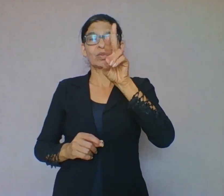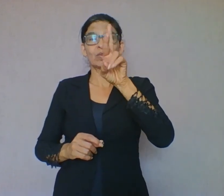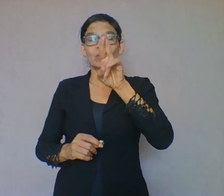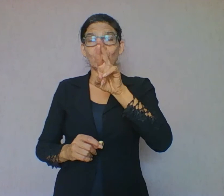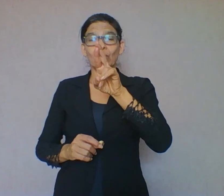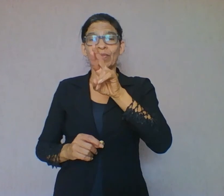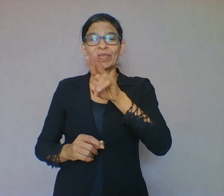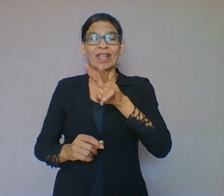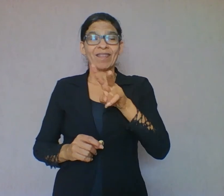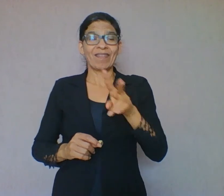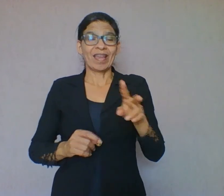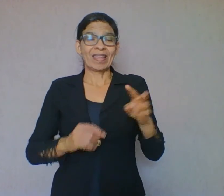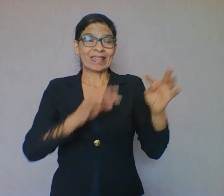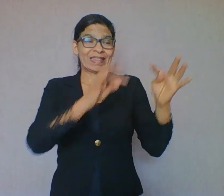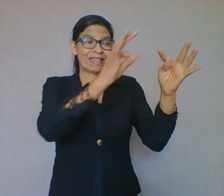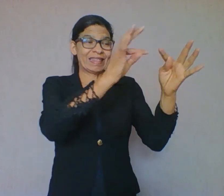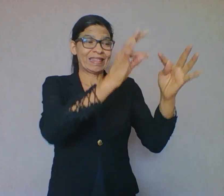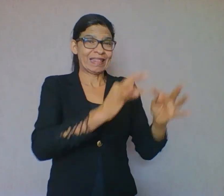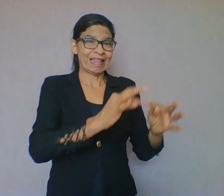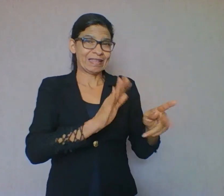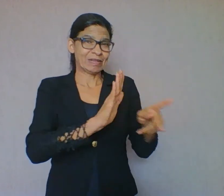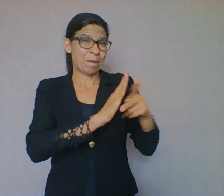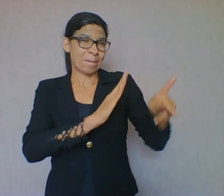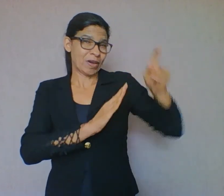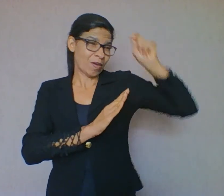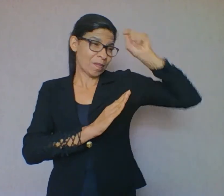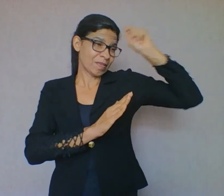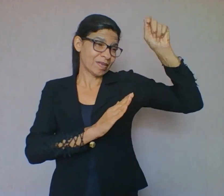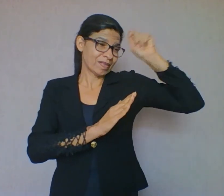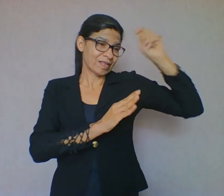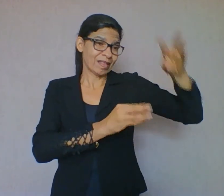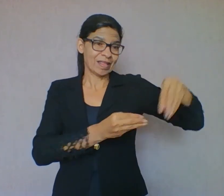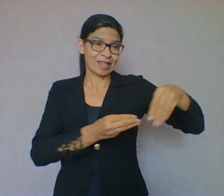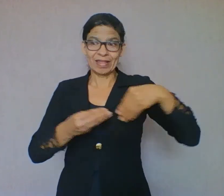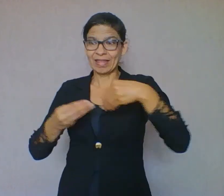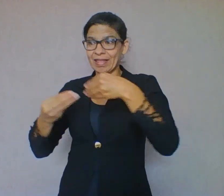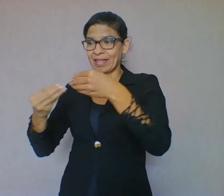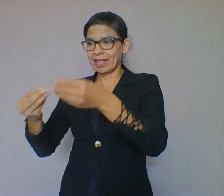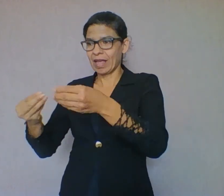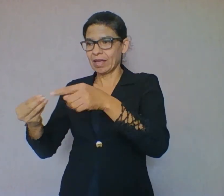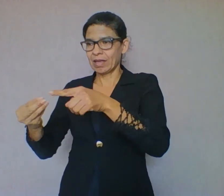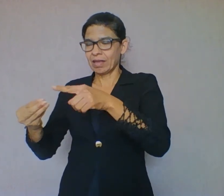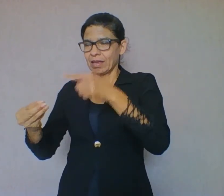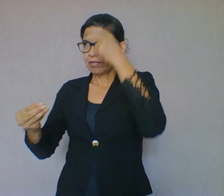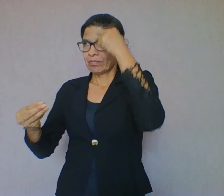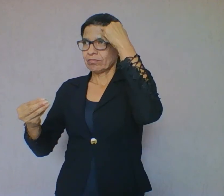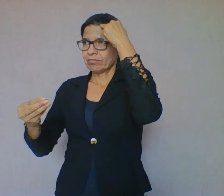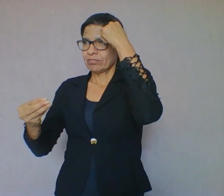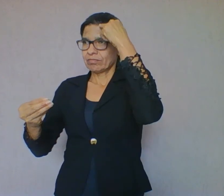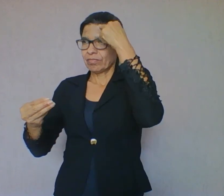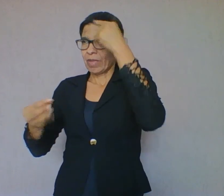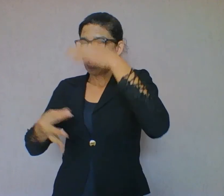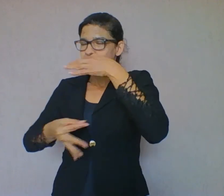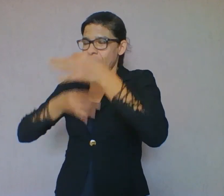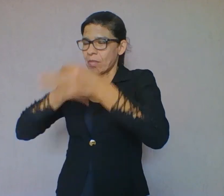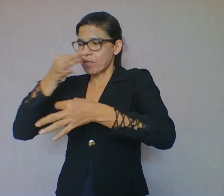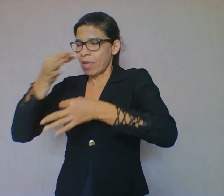do texto o sentido e vai acrescentar outro sentido ao texto. Então essas três partes,